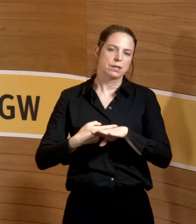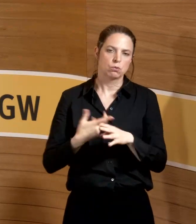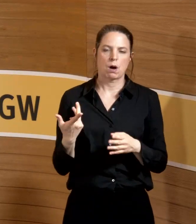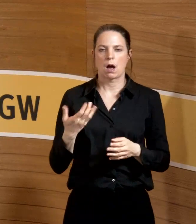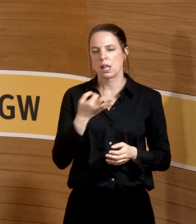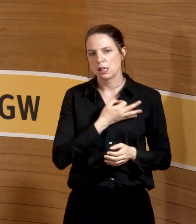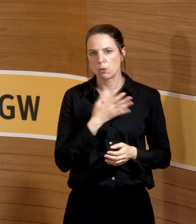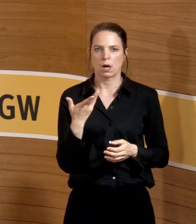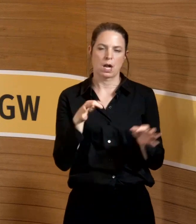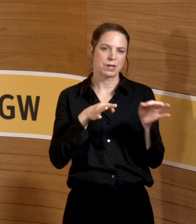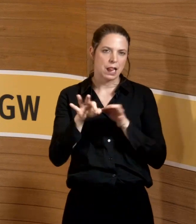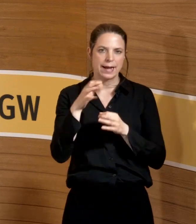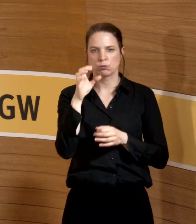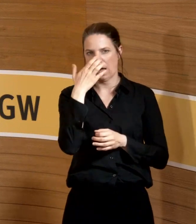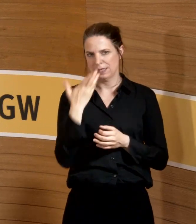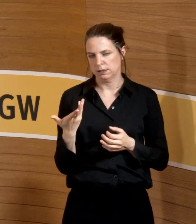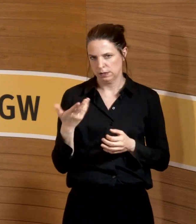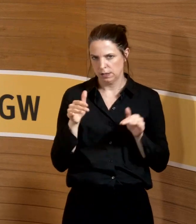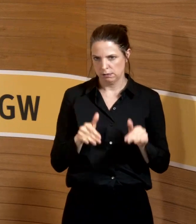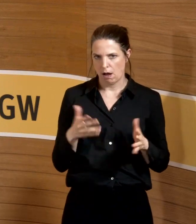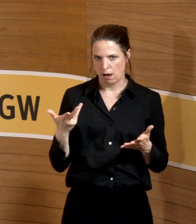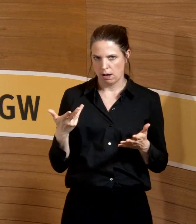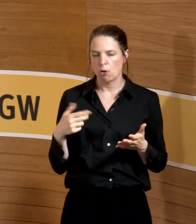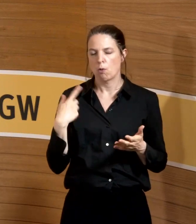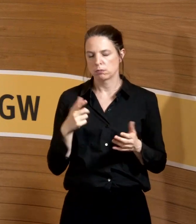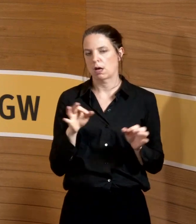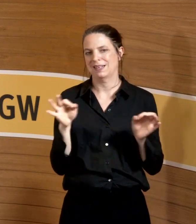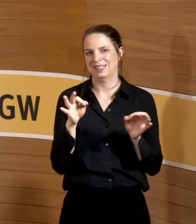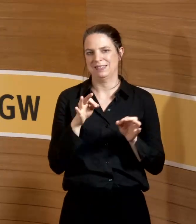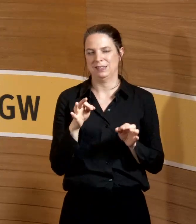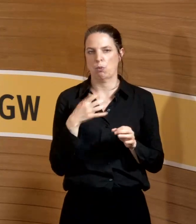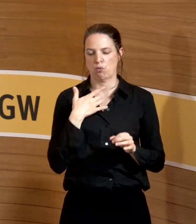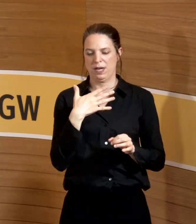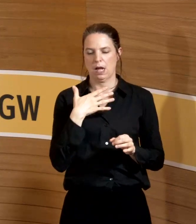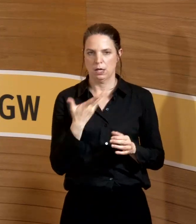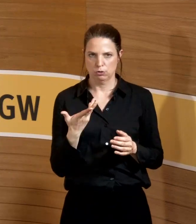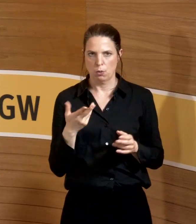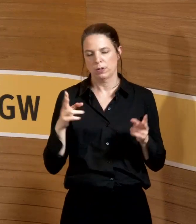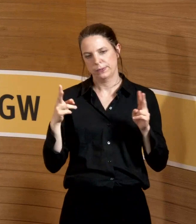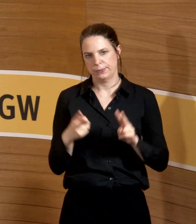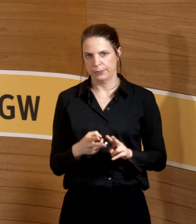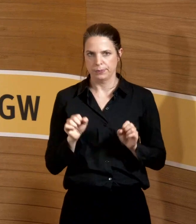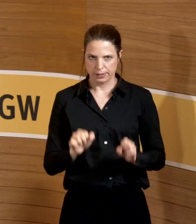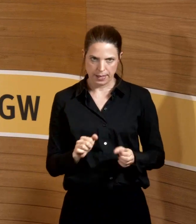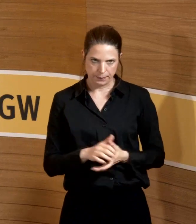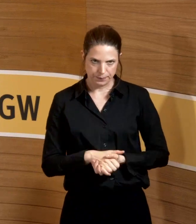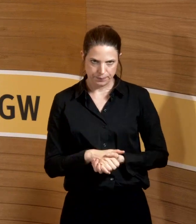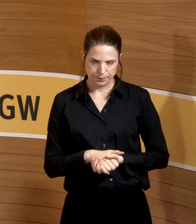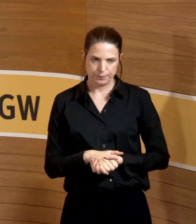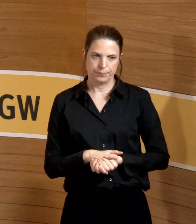Leitungsanästhesien gefahren werden, um sozusagen das Risiko einer Narkotika-Exposition zu vermeiden.